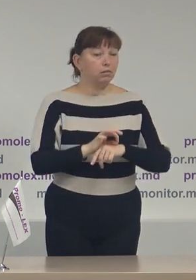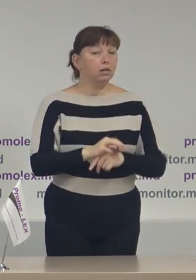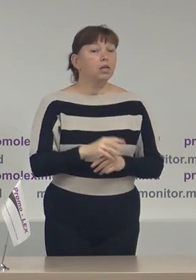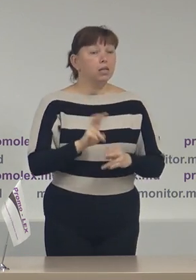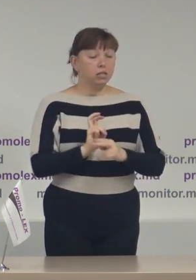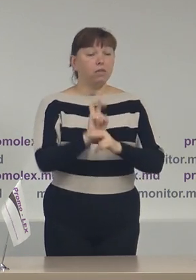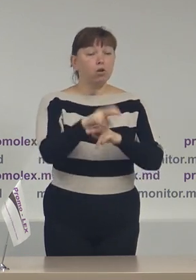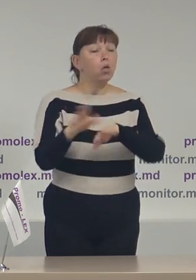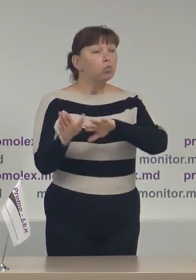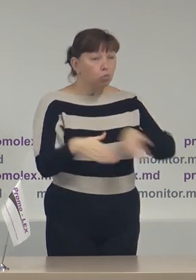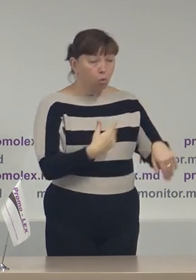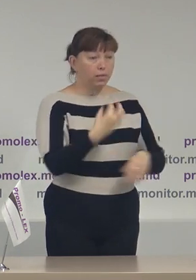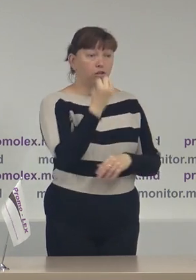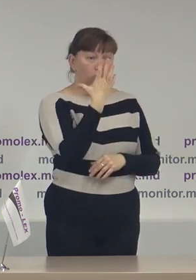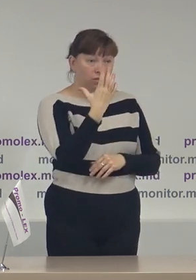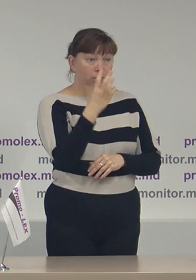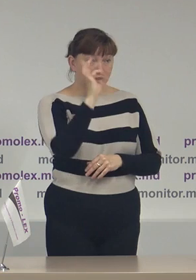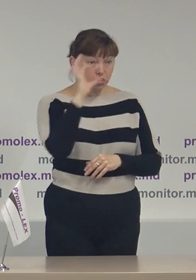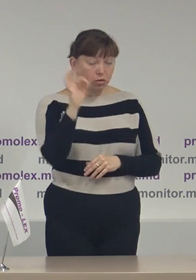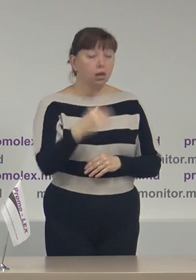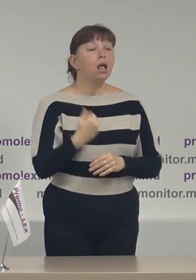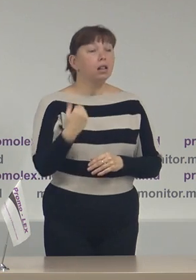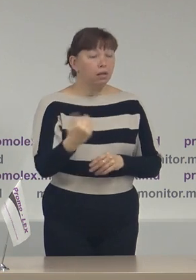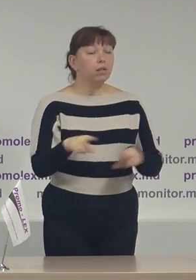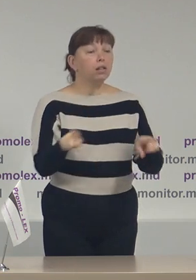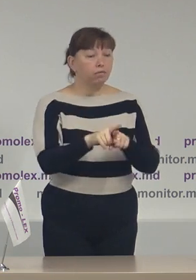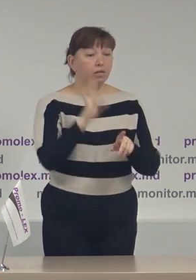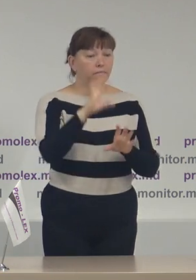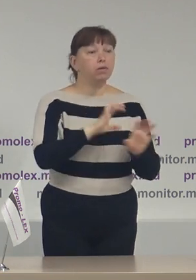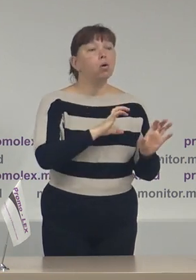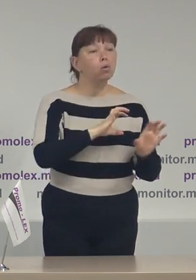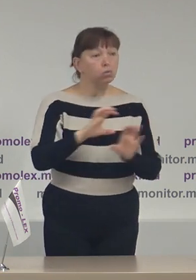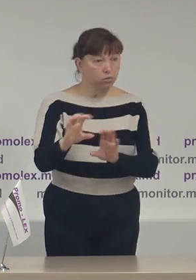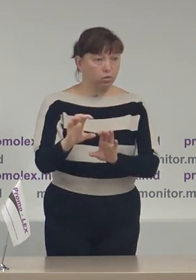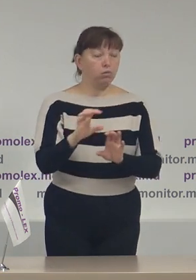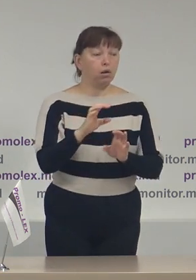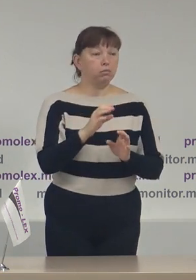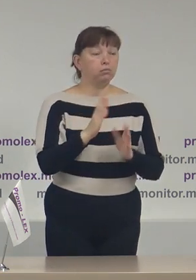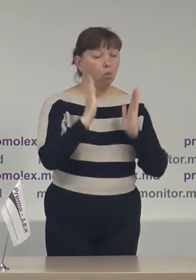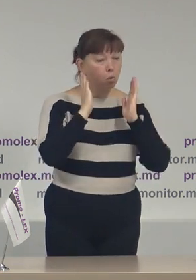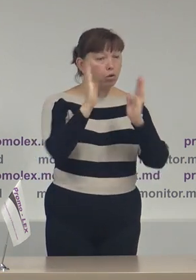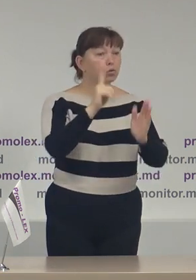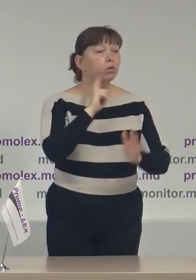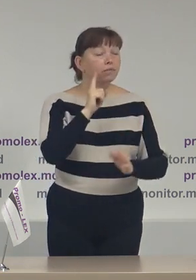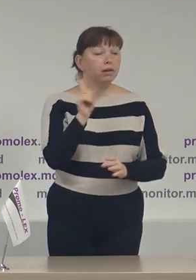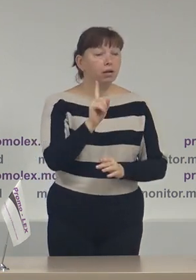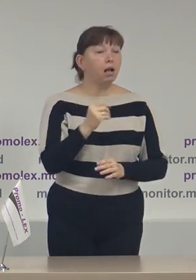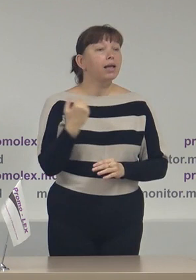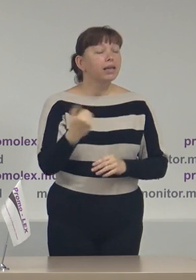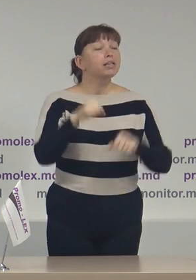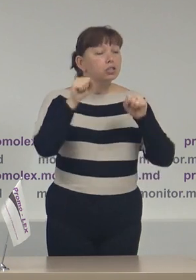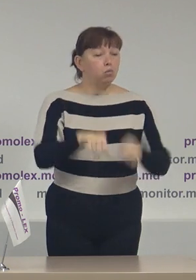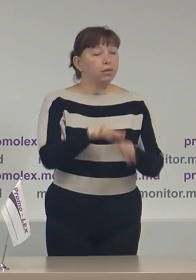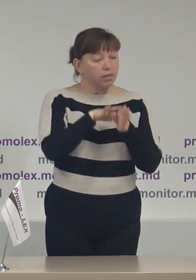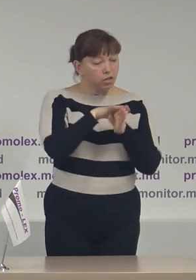se vor prezenta după orele 15, pentru ei la fel va fi asigurat un coridor verde, așa încât ei să poată să